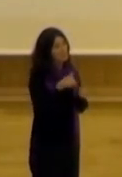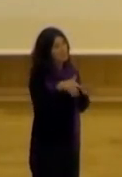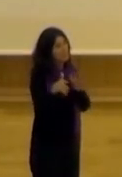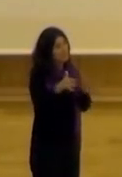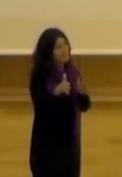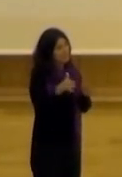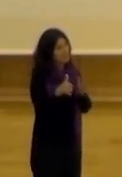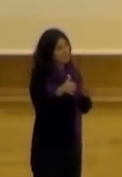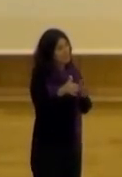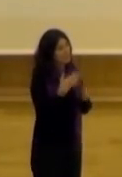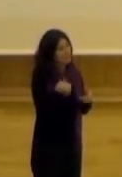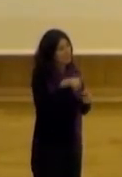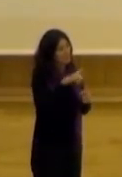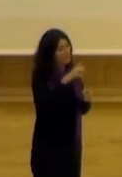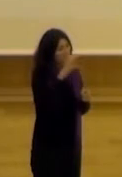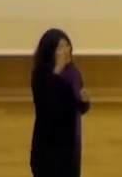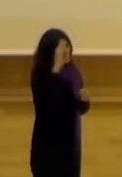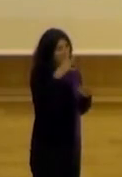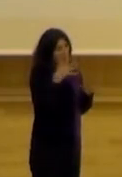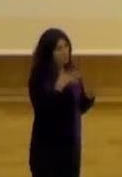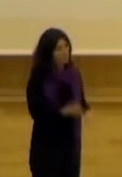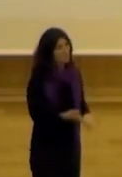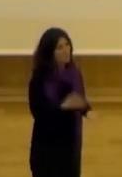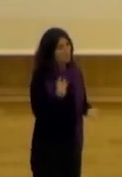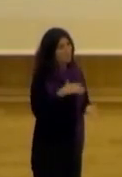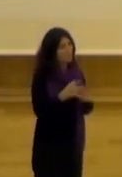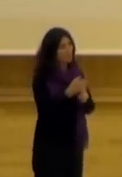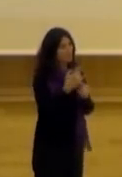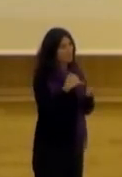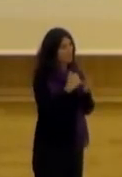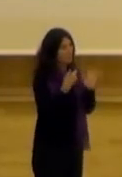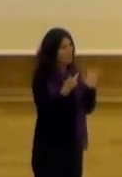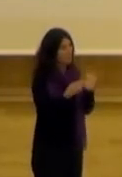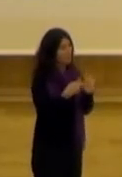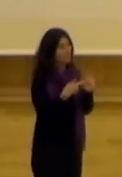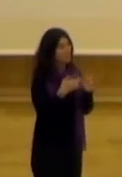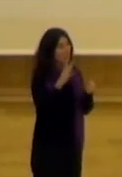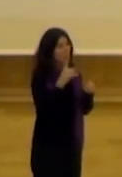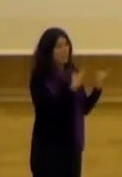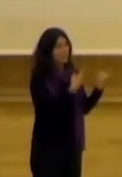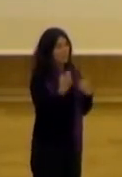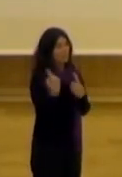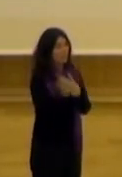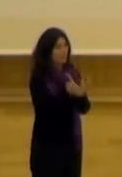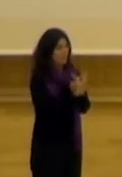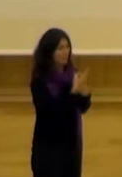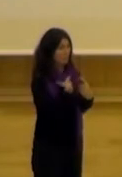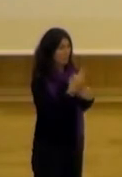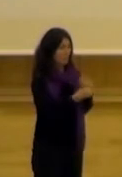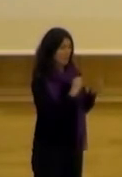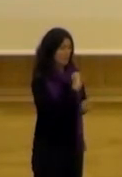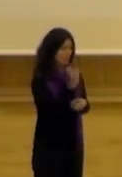pienso, o sea, que es un momento que se está con respecto a las necesidades de verlo y lo que podemos hacer.